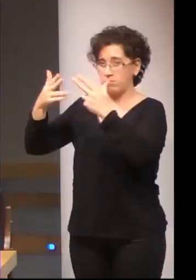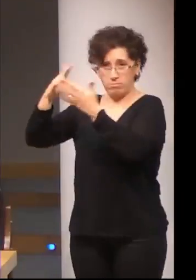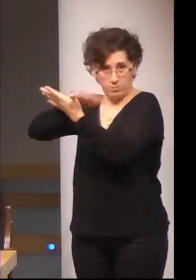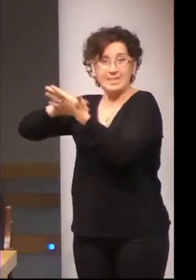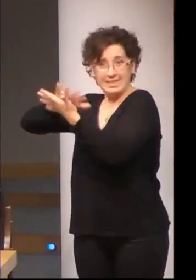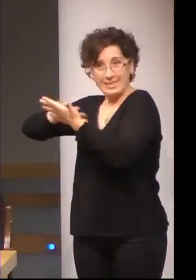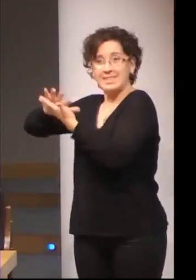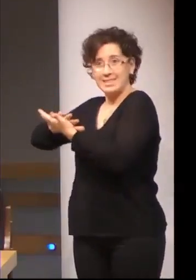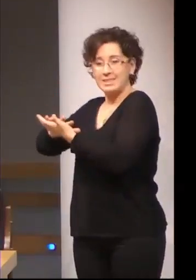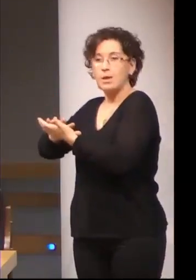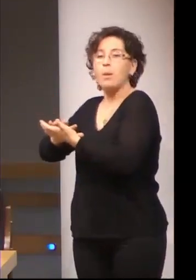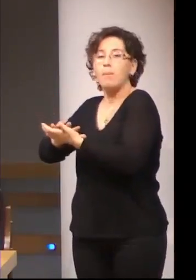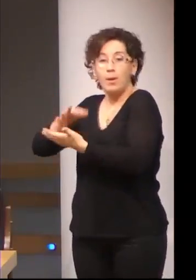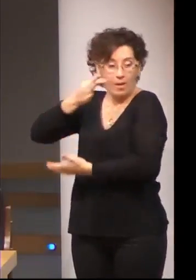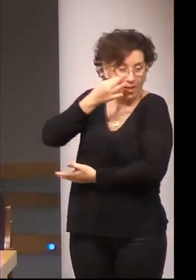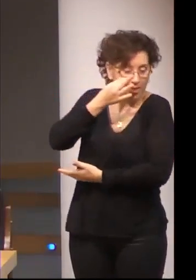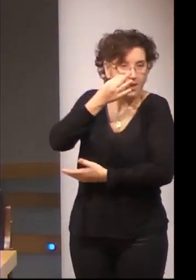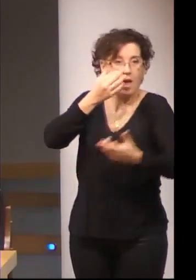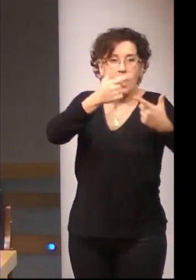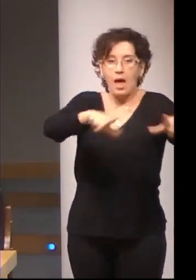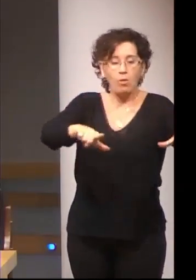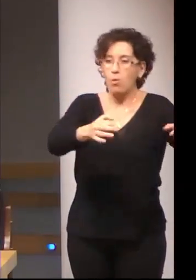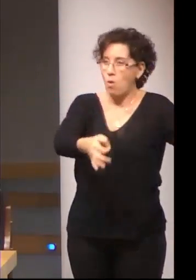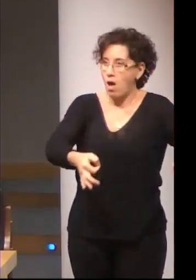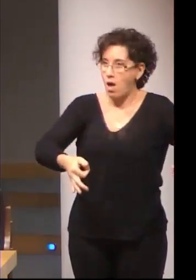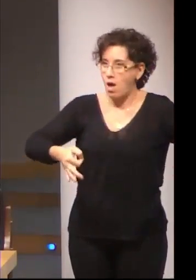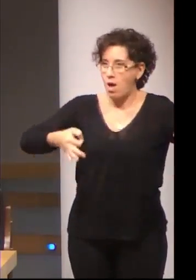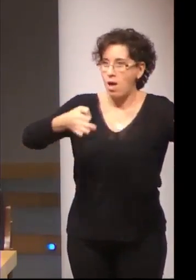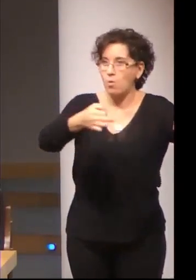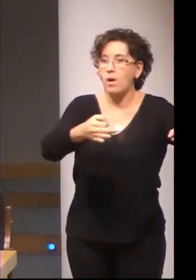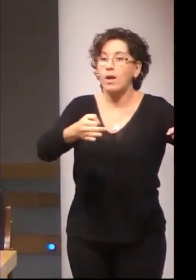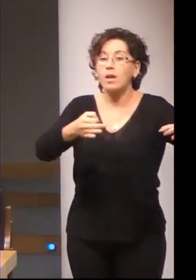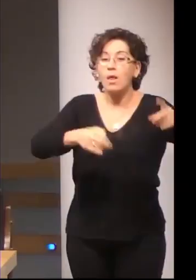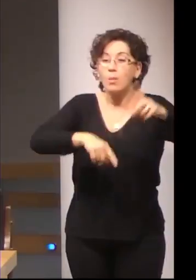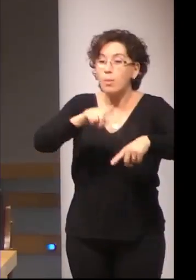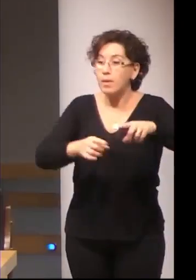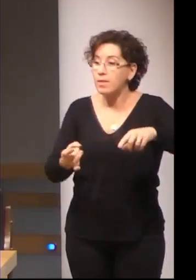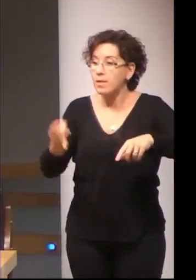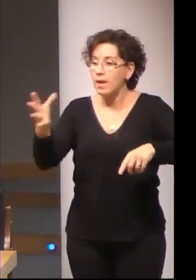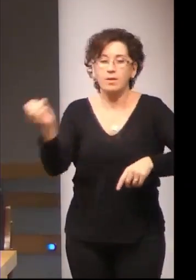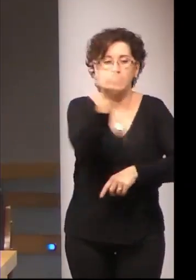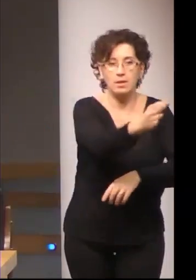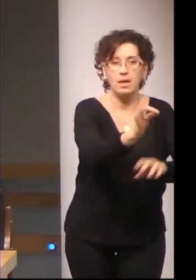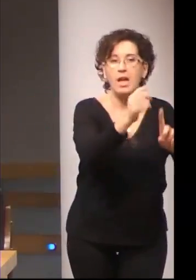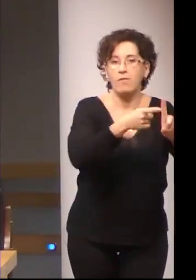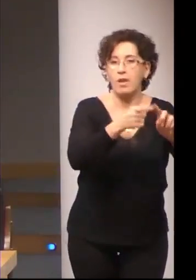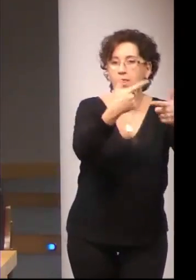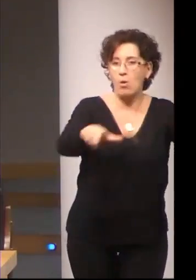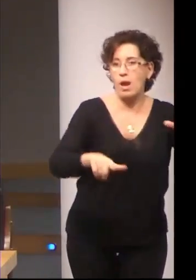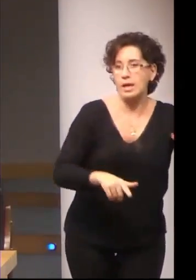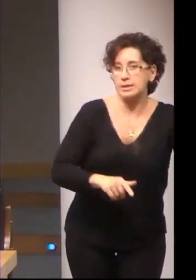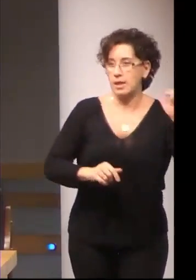pero seguimos manteniendo aulas estables de referencia. A veces es interesante